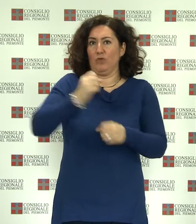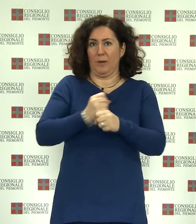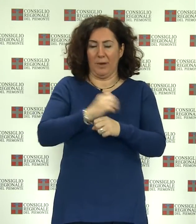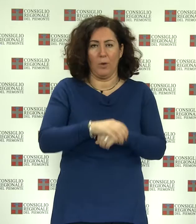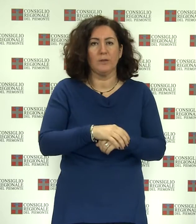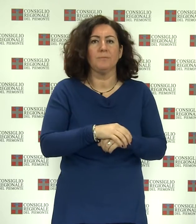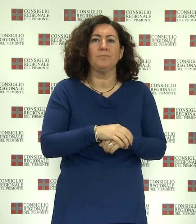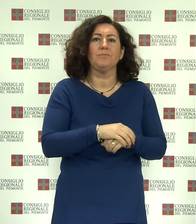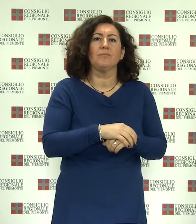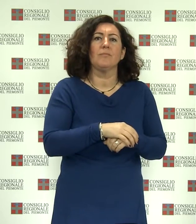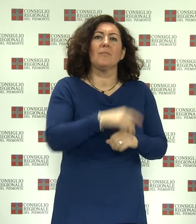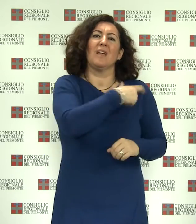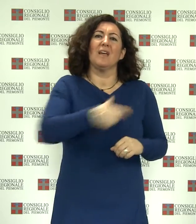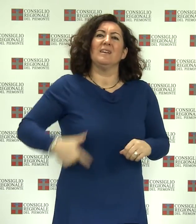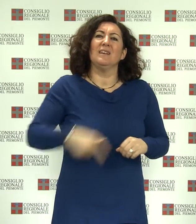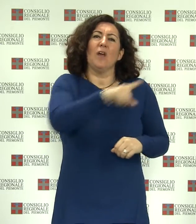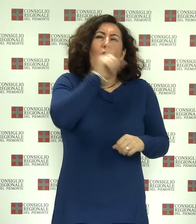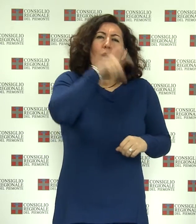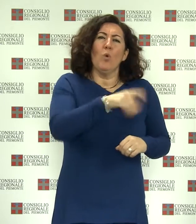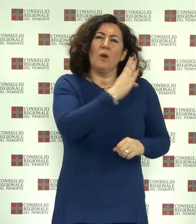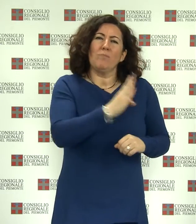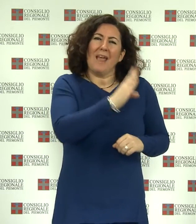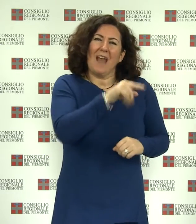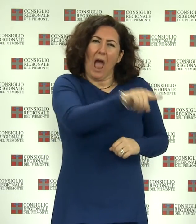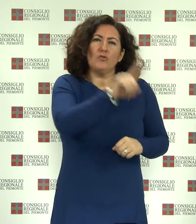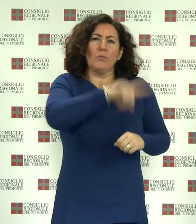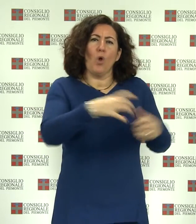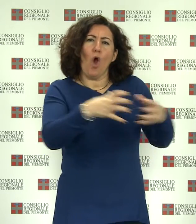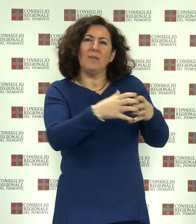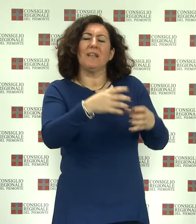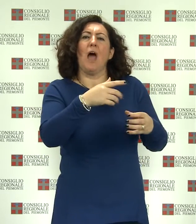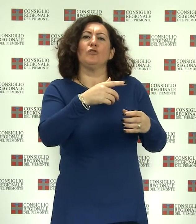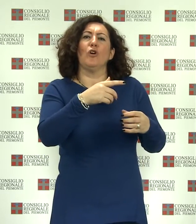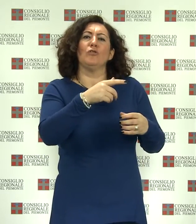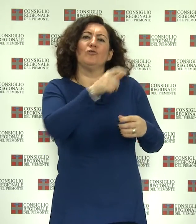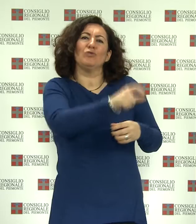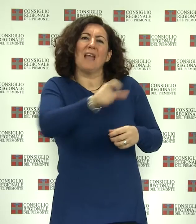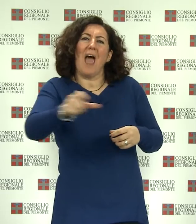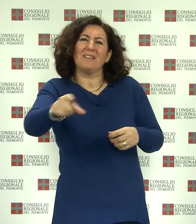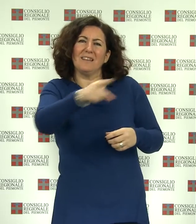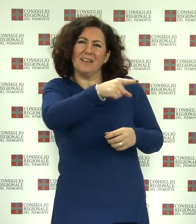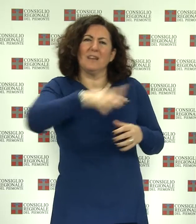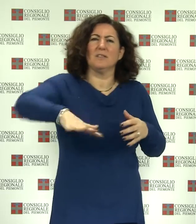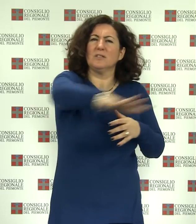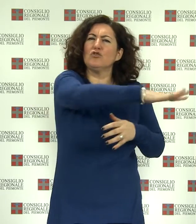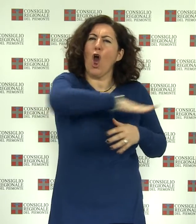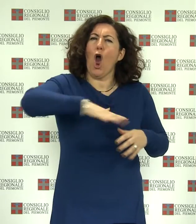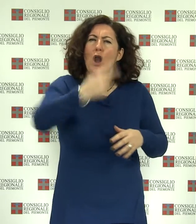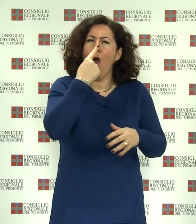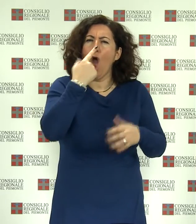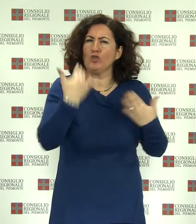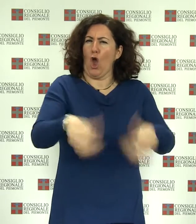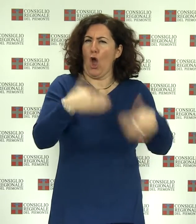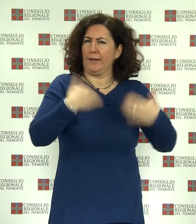cintura torinese e dal comitato di cittadini che si batte da anni contro i cattivi odori che pervadono il territorio è stata